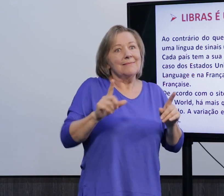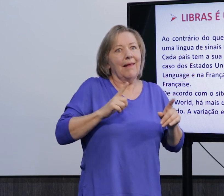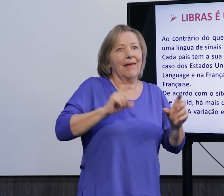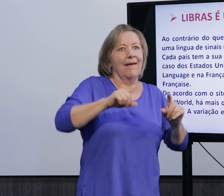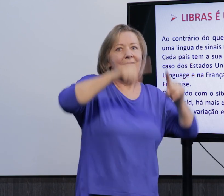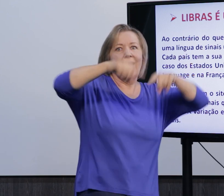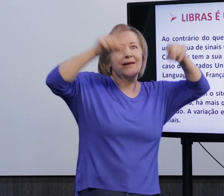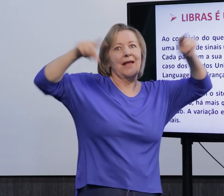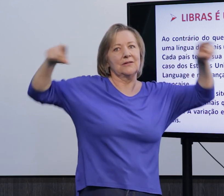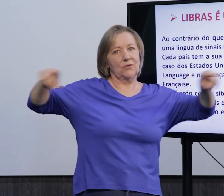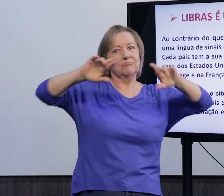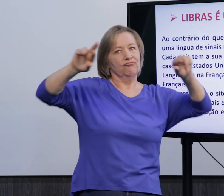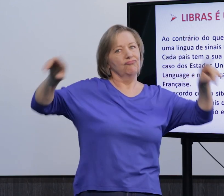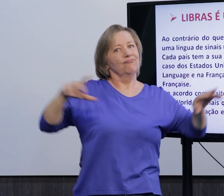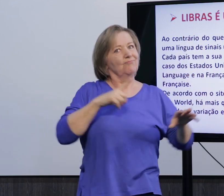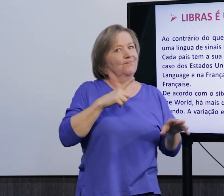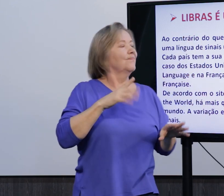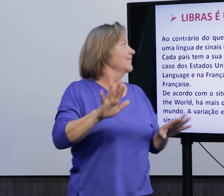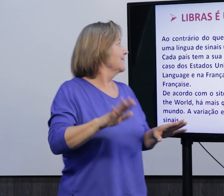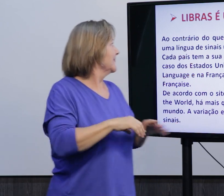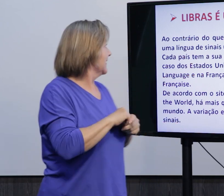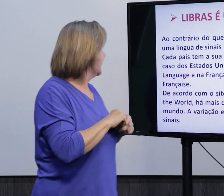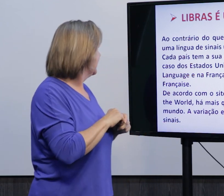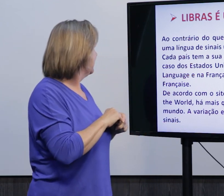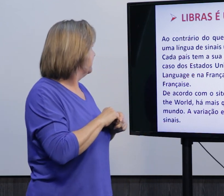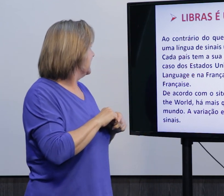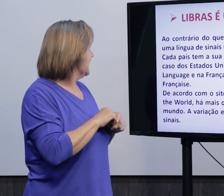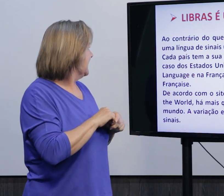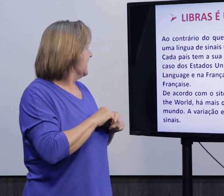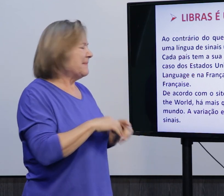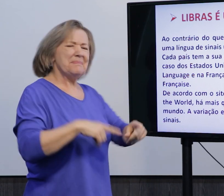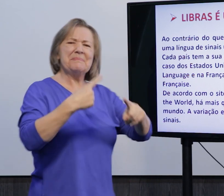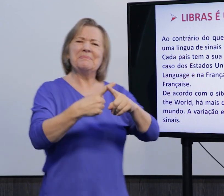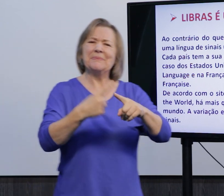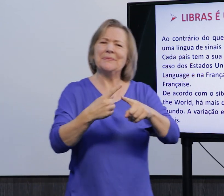específica aqui da comunidade surda brasileira, né, e cada país possui a sua própria língua de sinais.